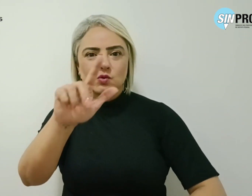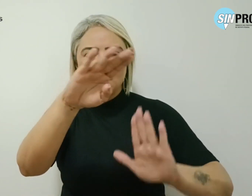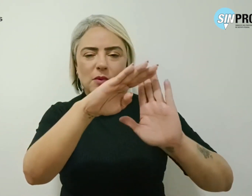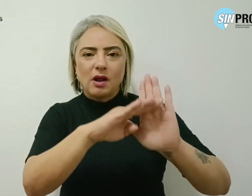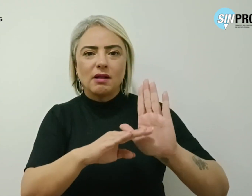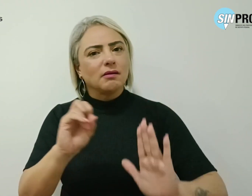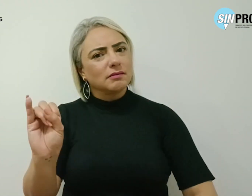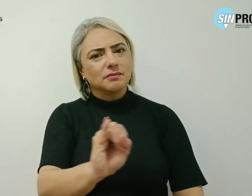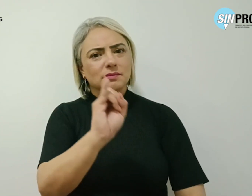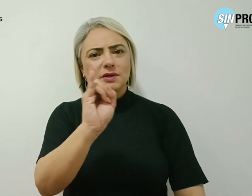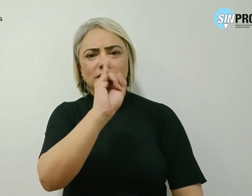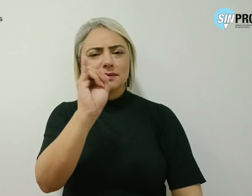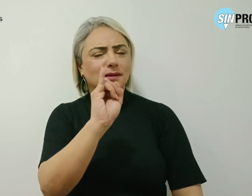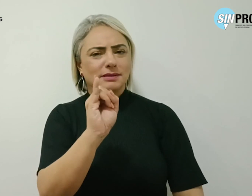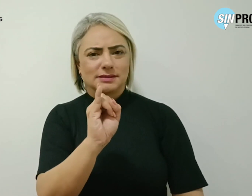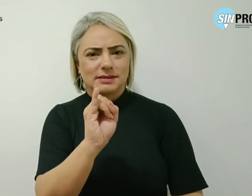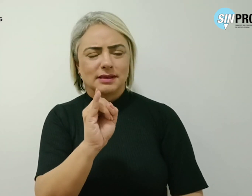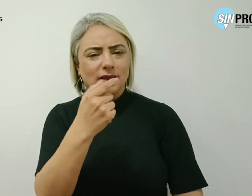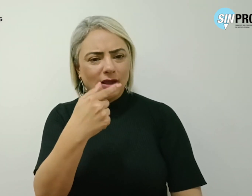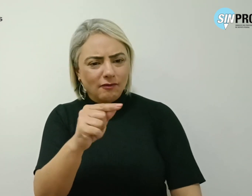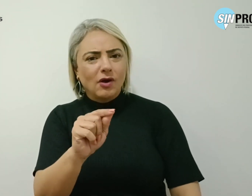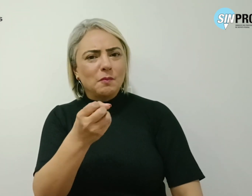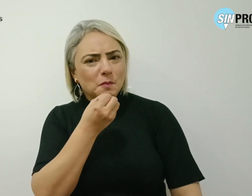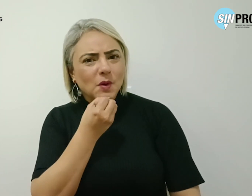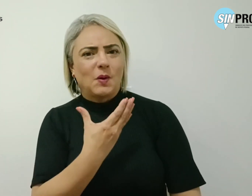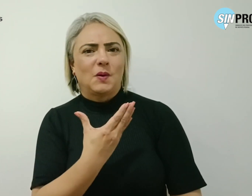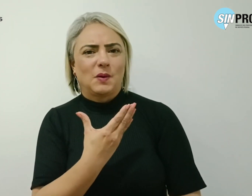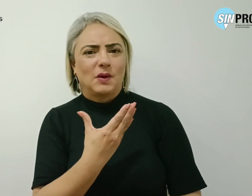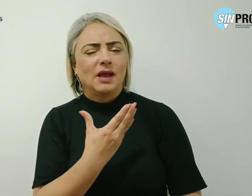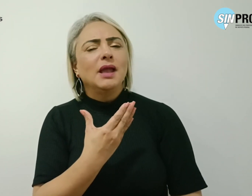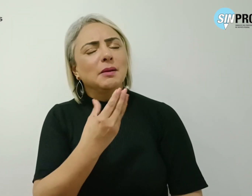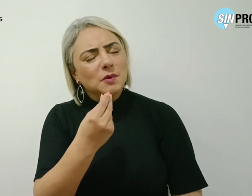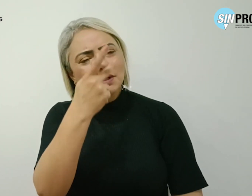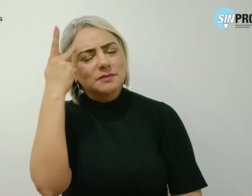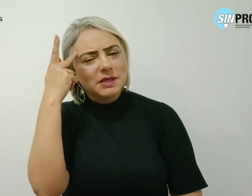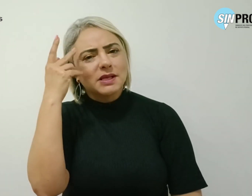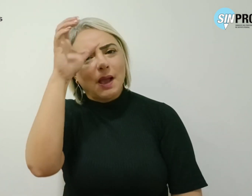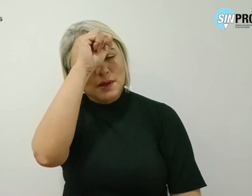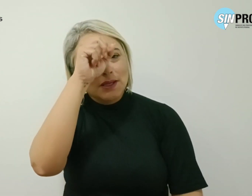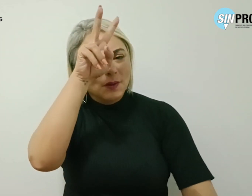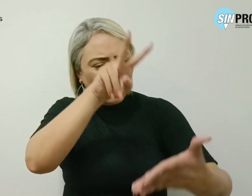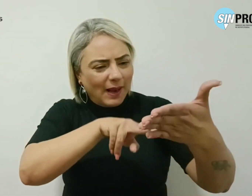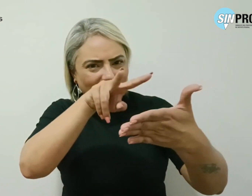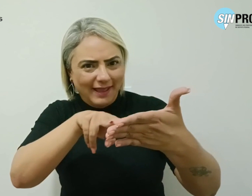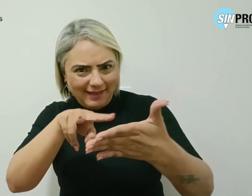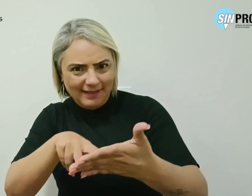importantes demais, foram muito bons e muita gente foi alfabetizada. DF